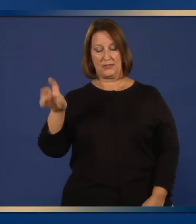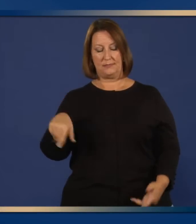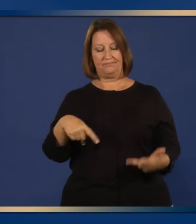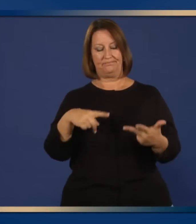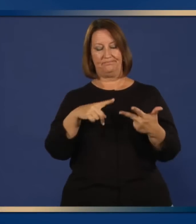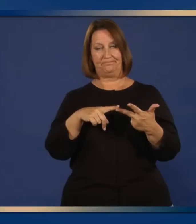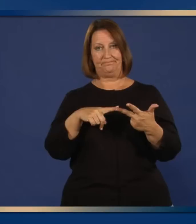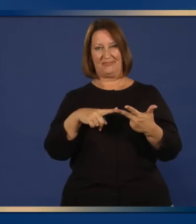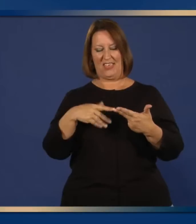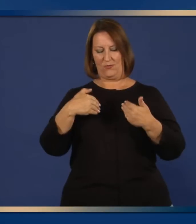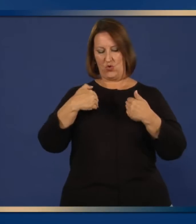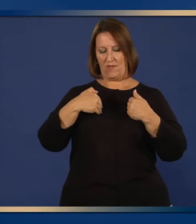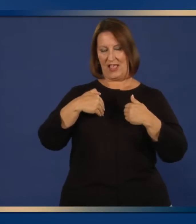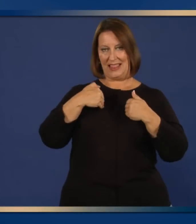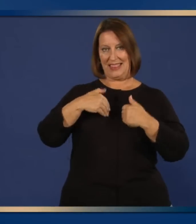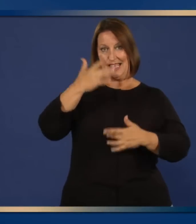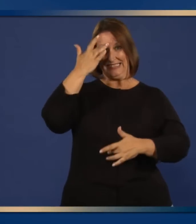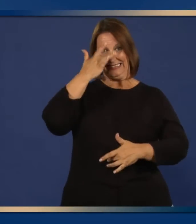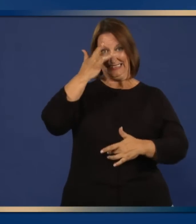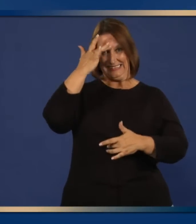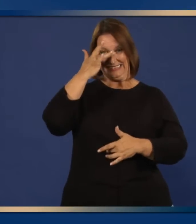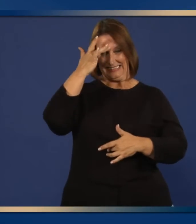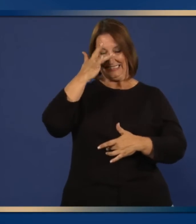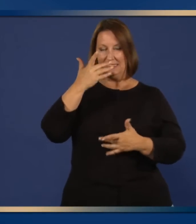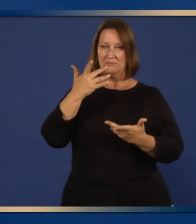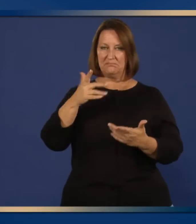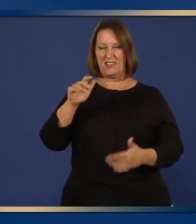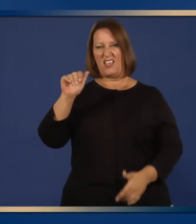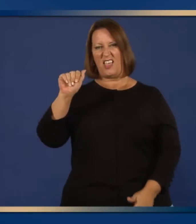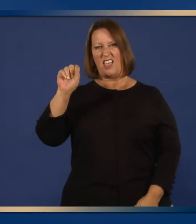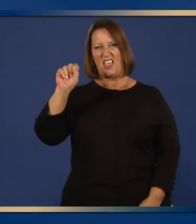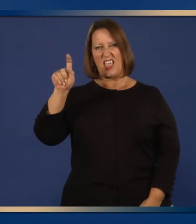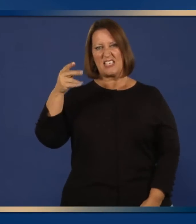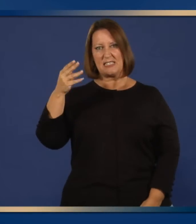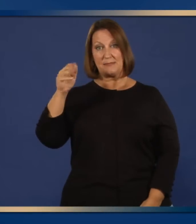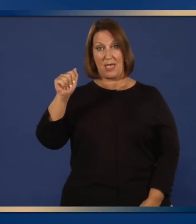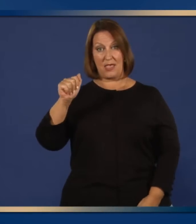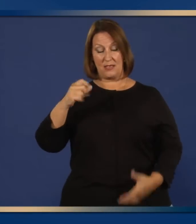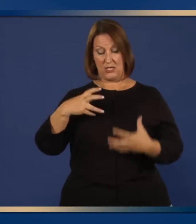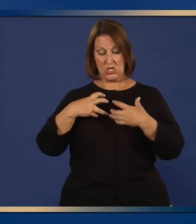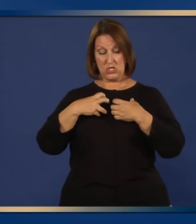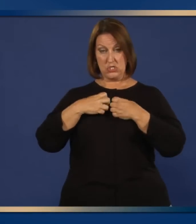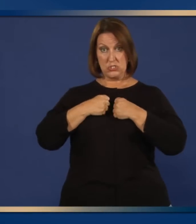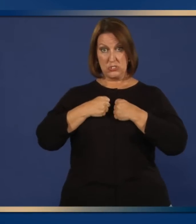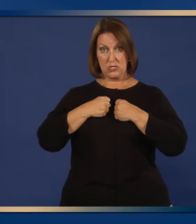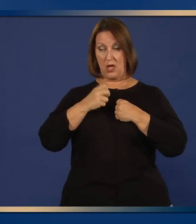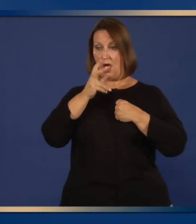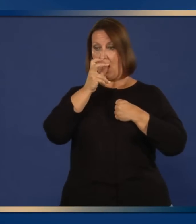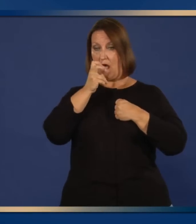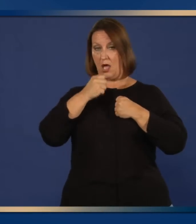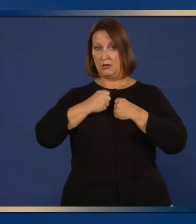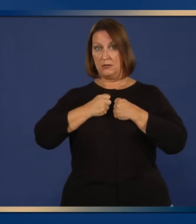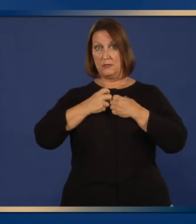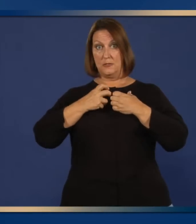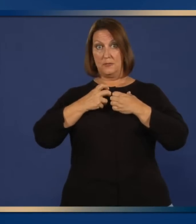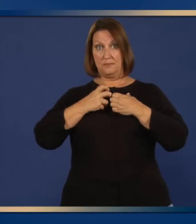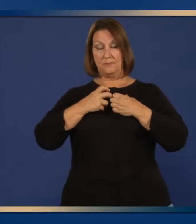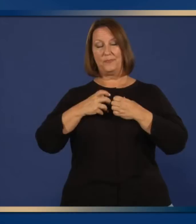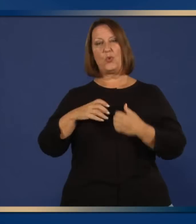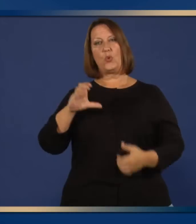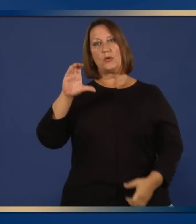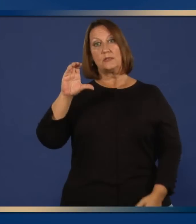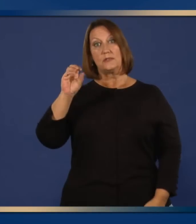El Zanamivir no está recomendado para personas con enfermedades pulmonares crónicas como